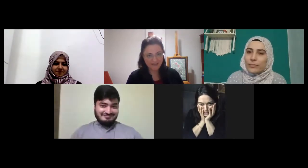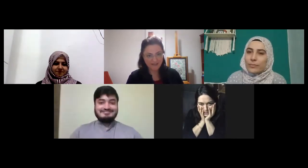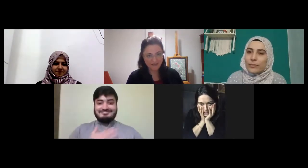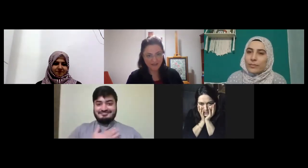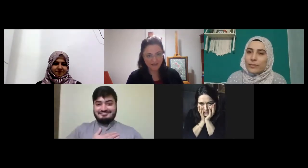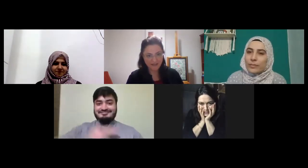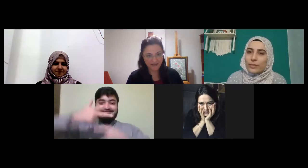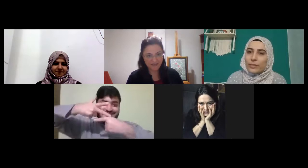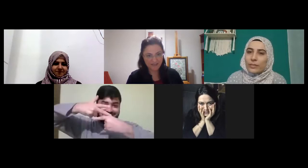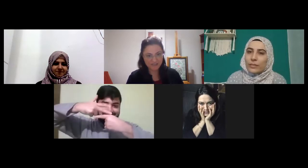kaç